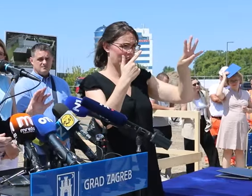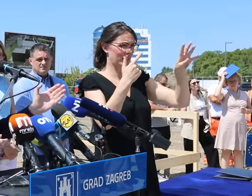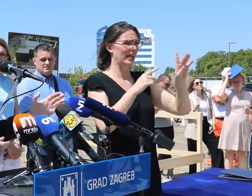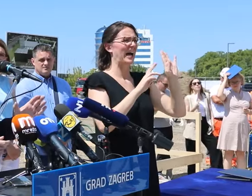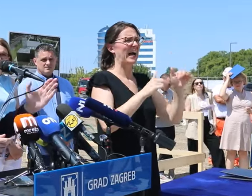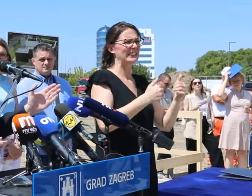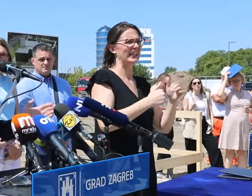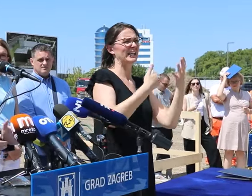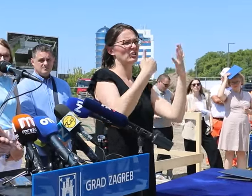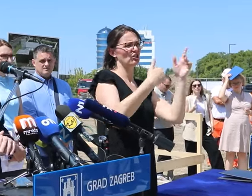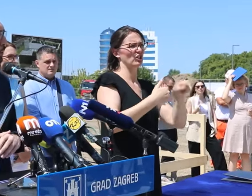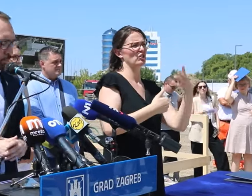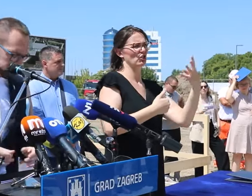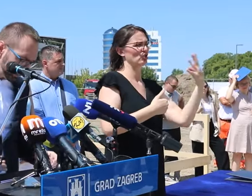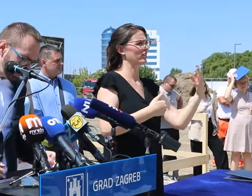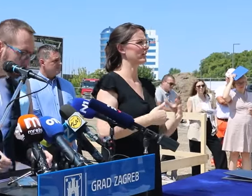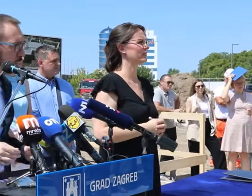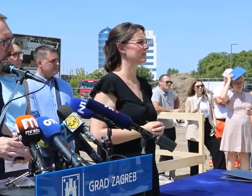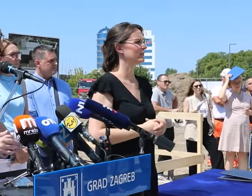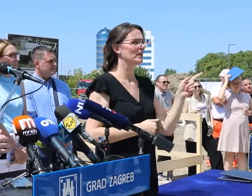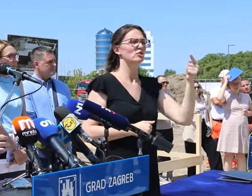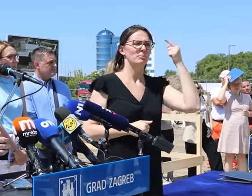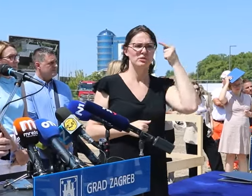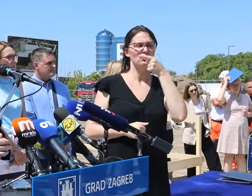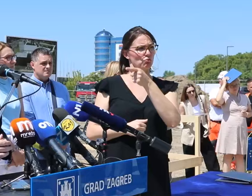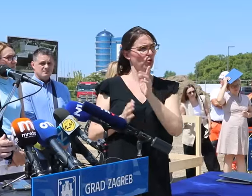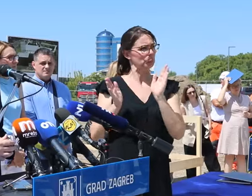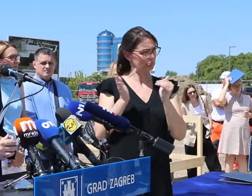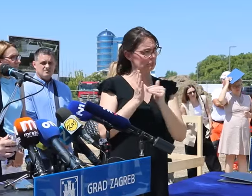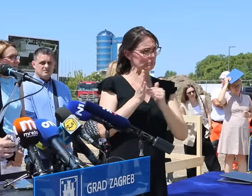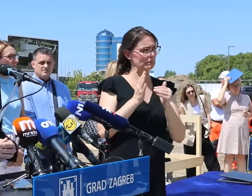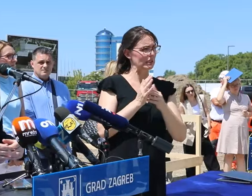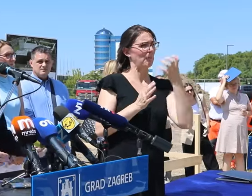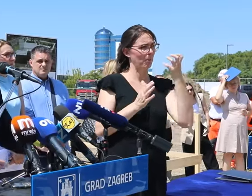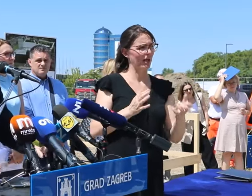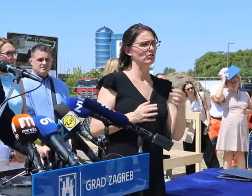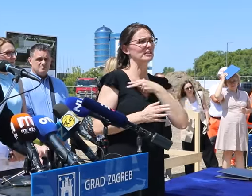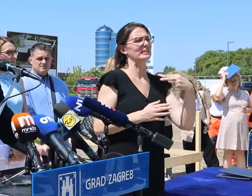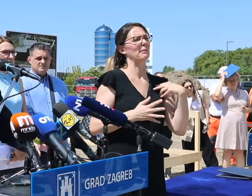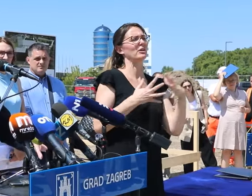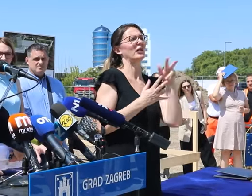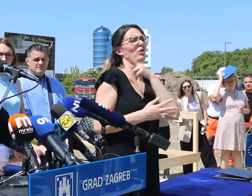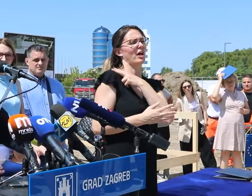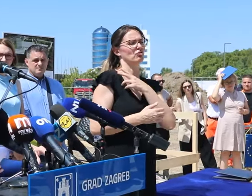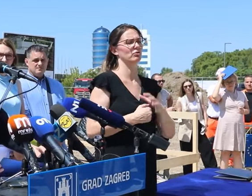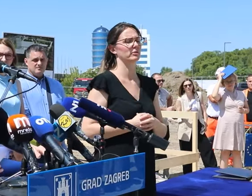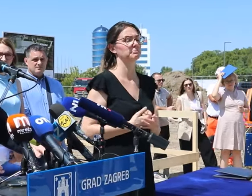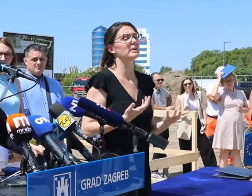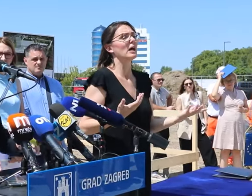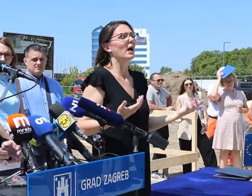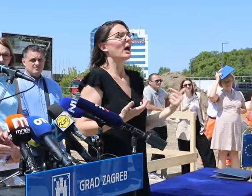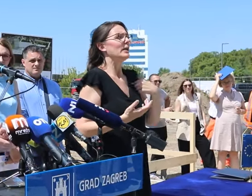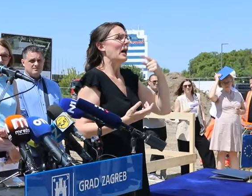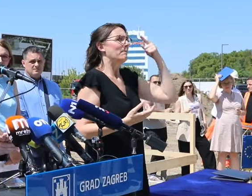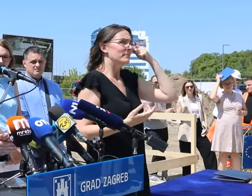a trenutno je 16, 64 ili nešto slučajno. U svakom slučaju, smatrate da je to primjerena plaća za zagradoško gradonačenje? Pa ponovit ću još jedno, mislim da